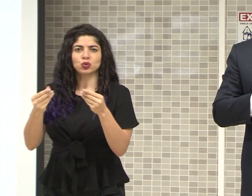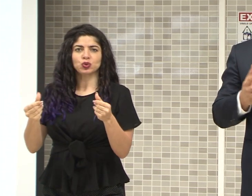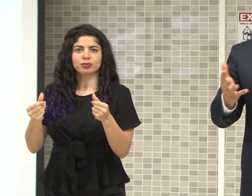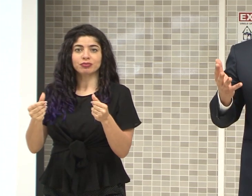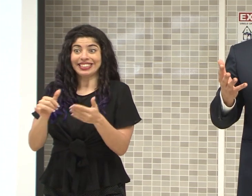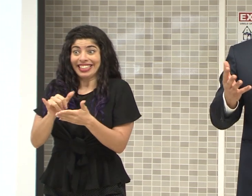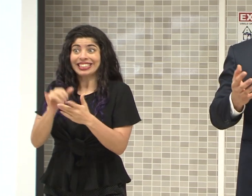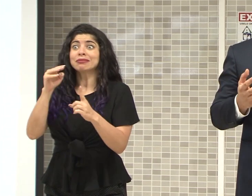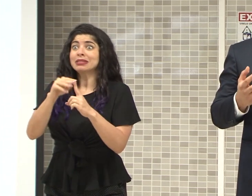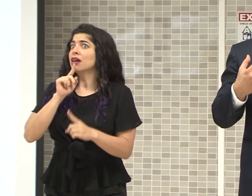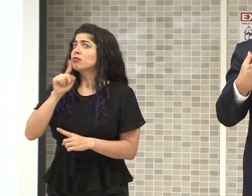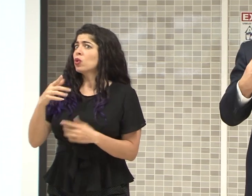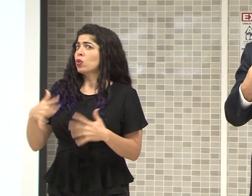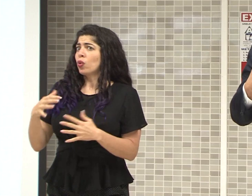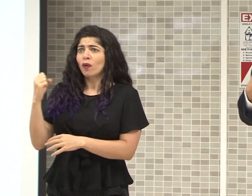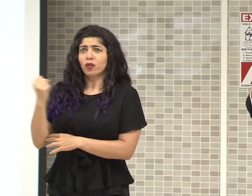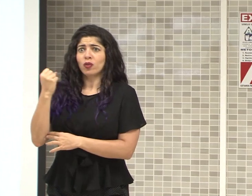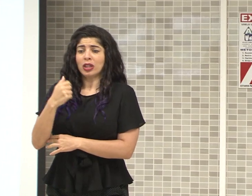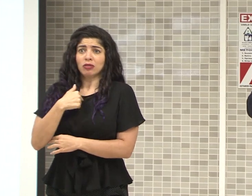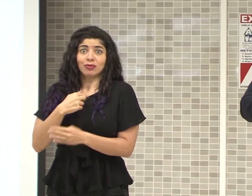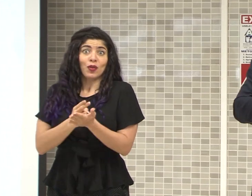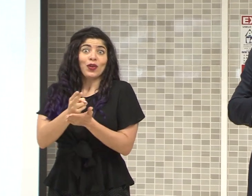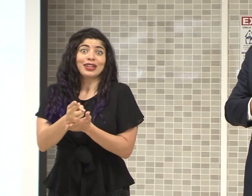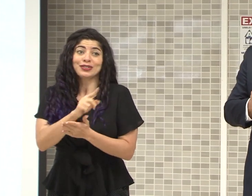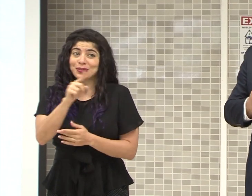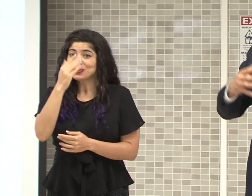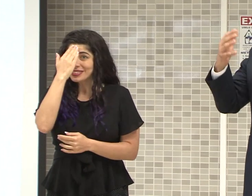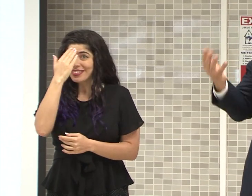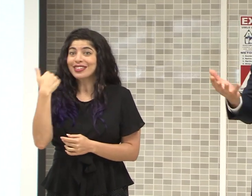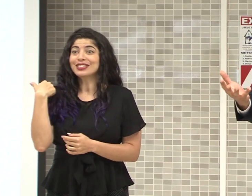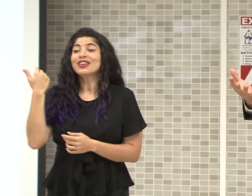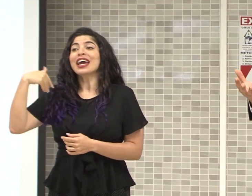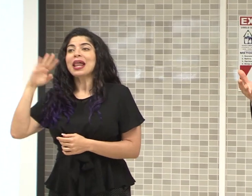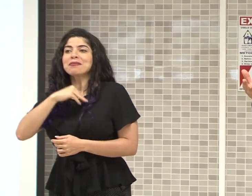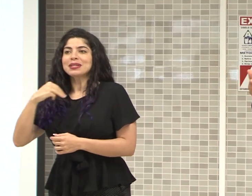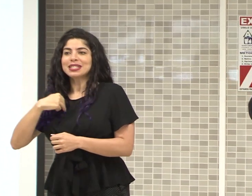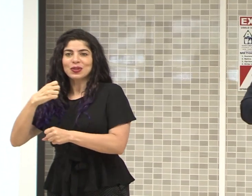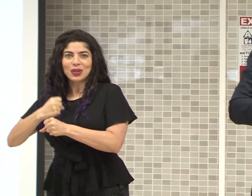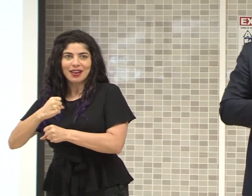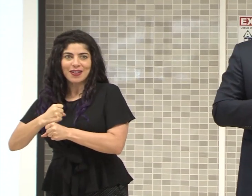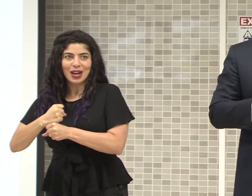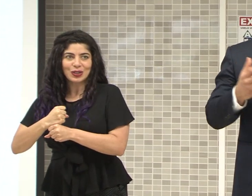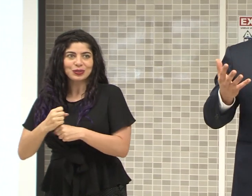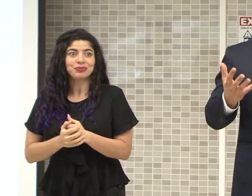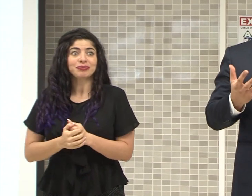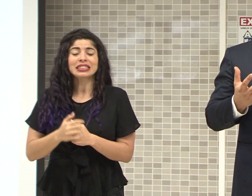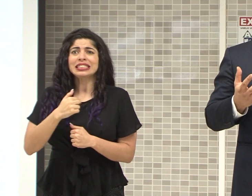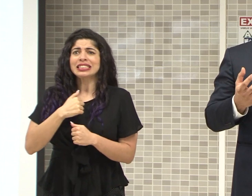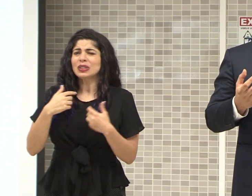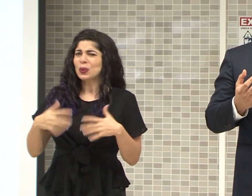Eso es un mensaje muy fuerte. A mí me, les soy franco, ustedes saben que yo fui ministro de trabajo y me ha